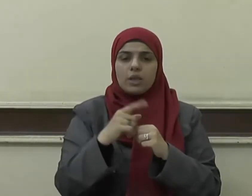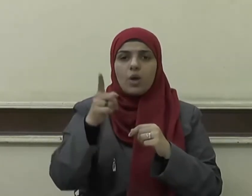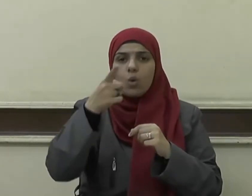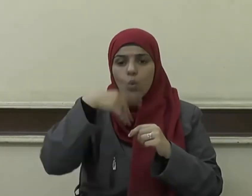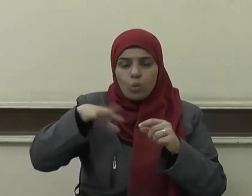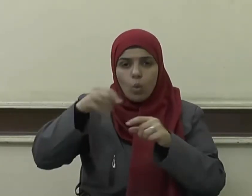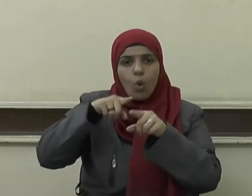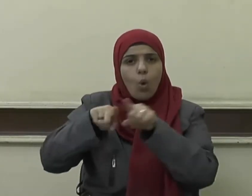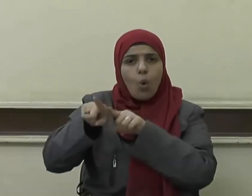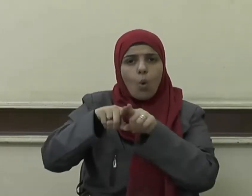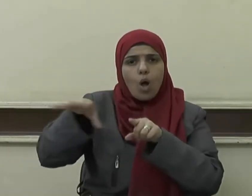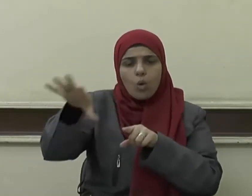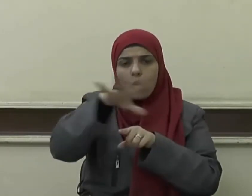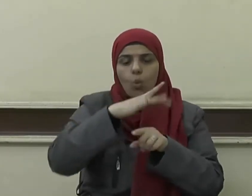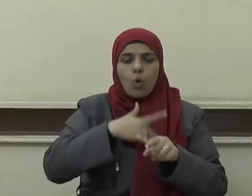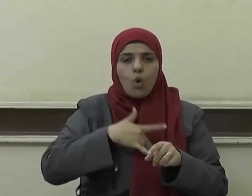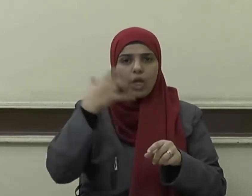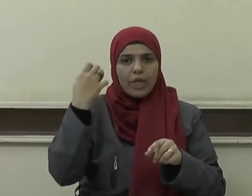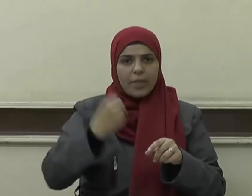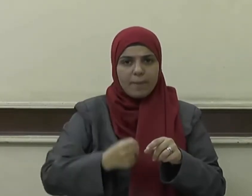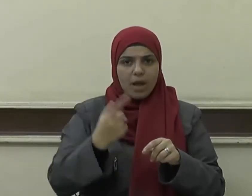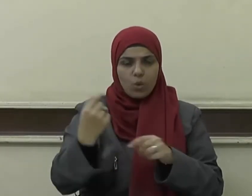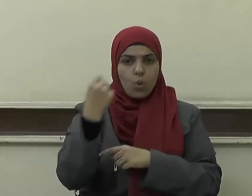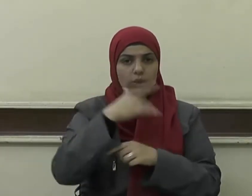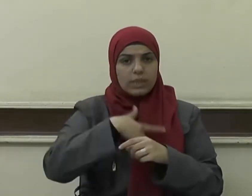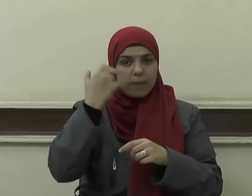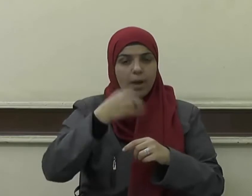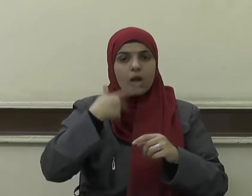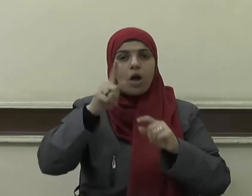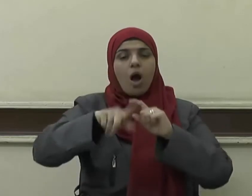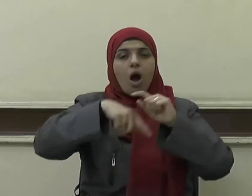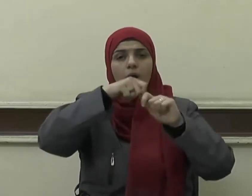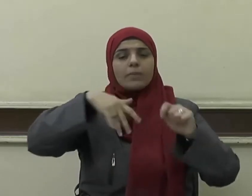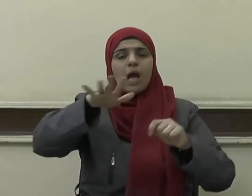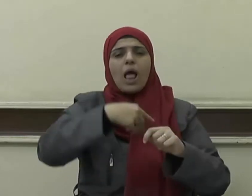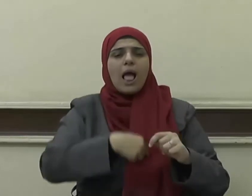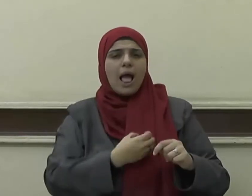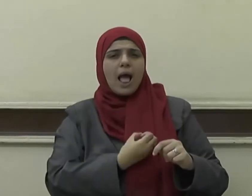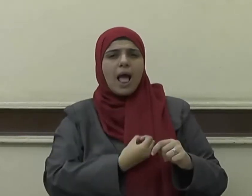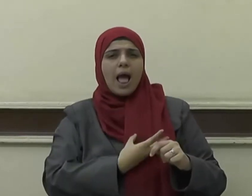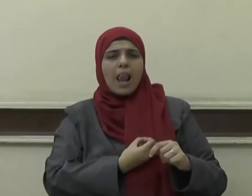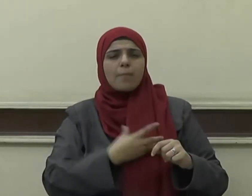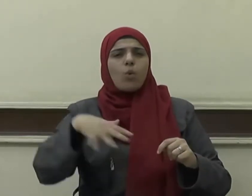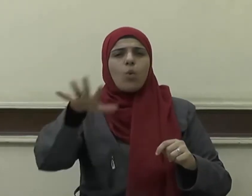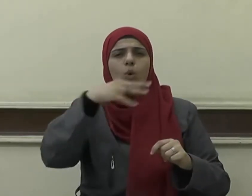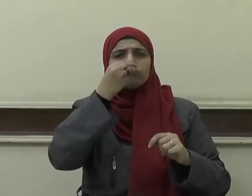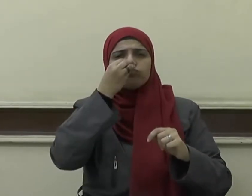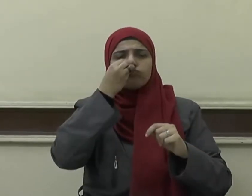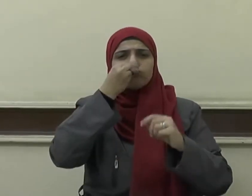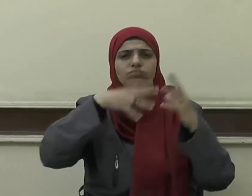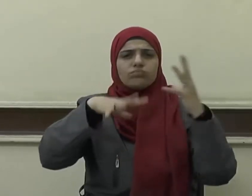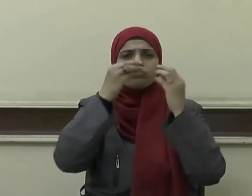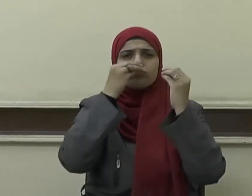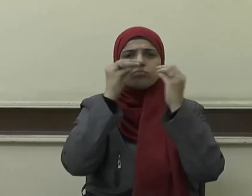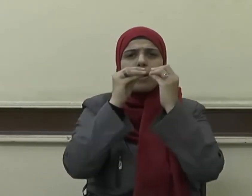وربط بين قلوبهم برباط الألفة حيث يقول الحق سبحانه إنما